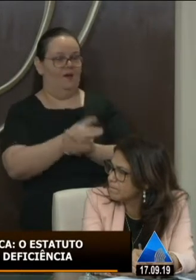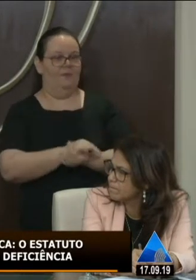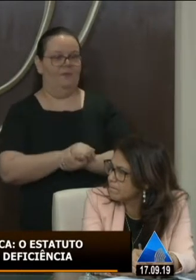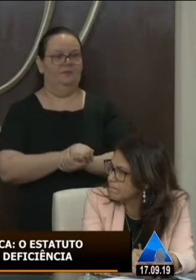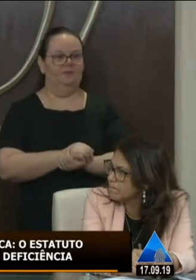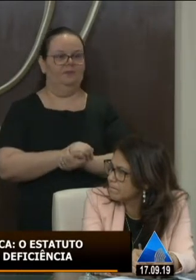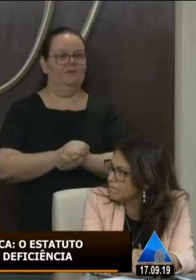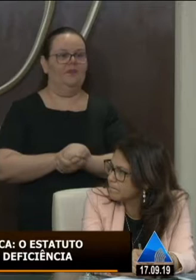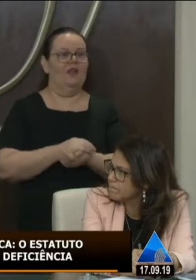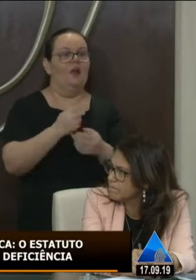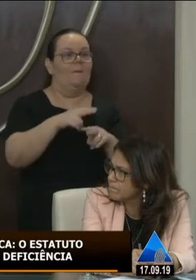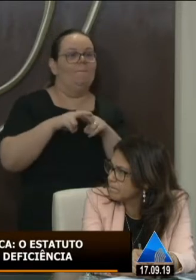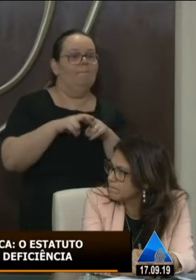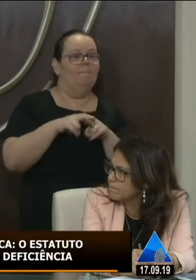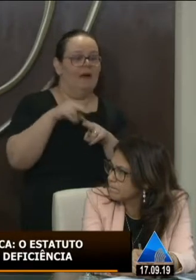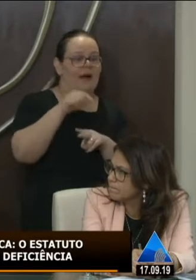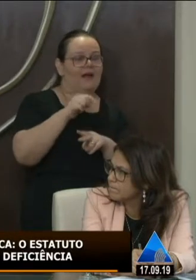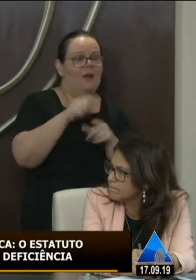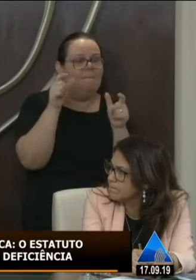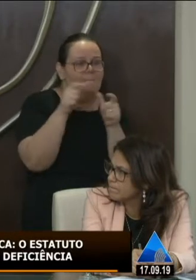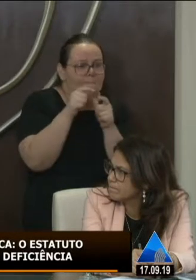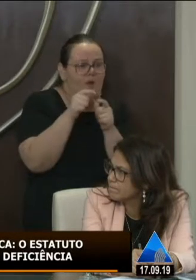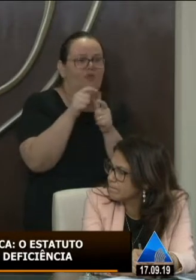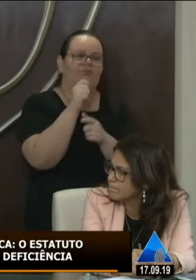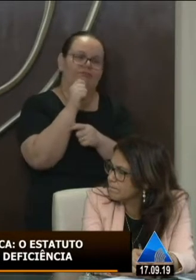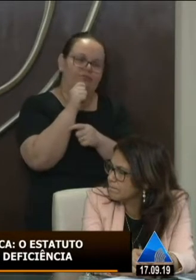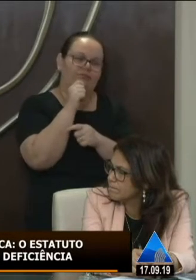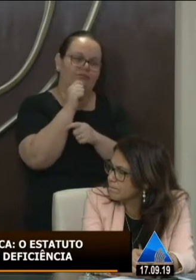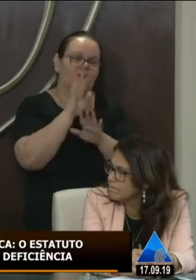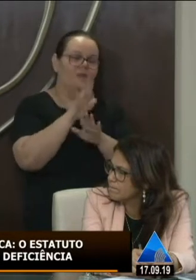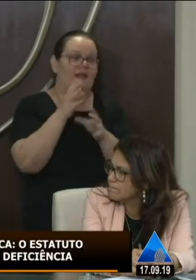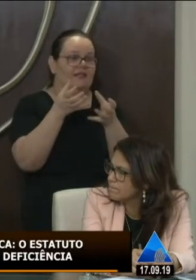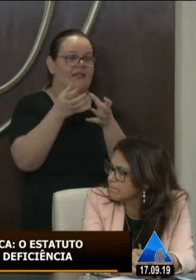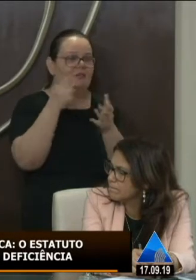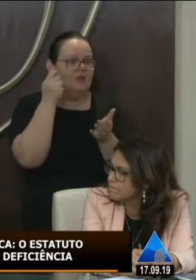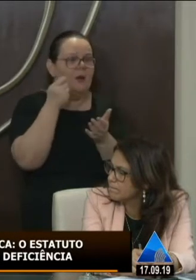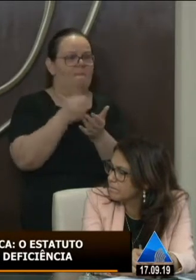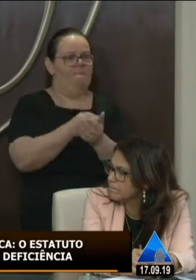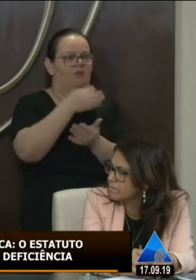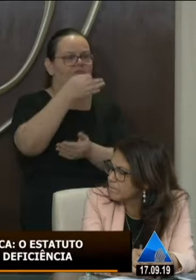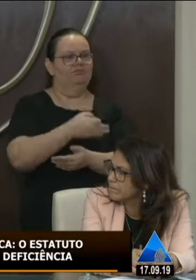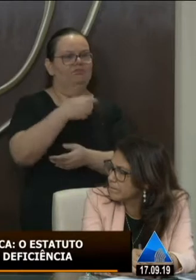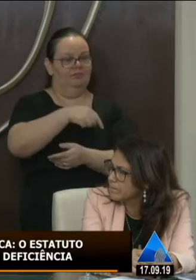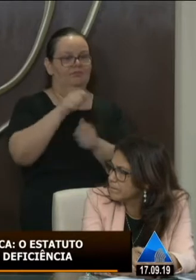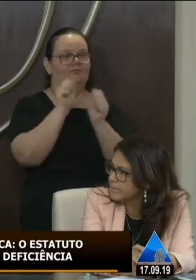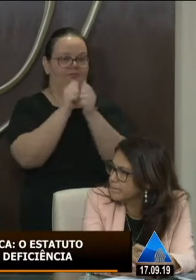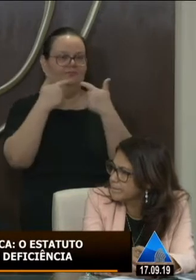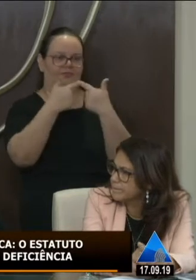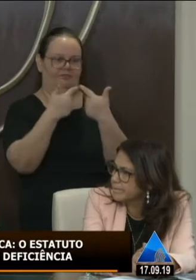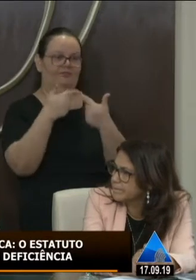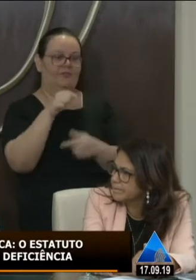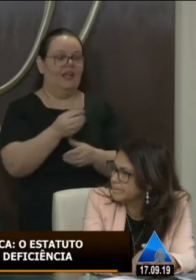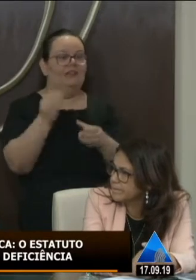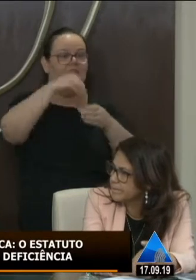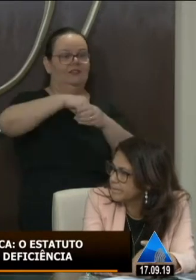isso é pouca coisa ainda isso é muito mínimo mas nós queremos aprovar esse projeto de lei aqui na casa dentro do nosso